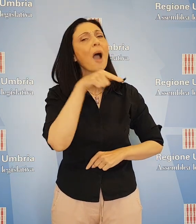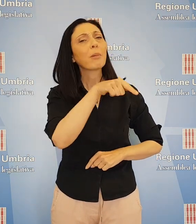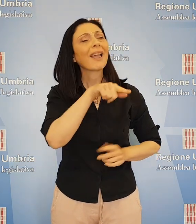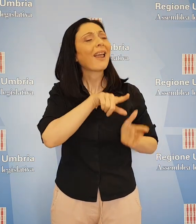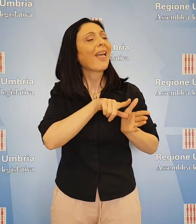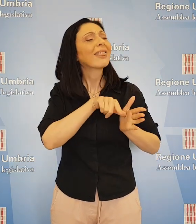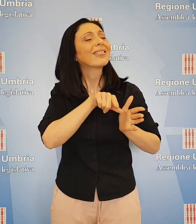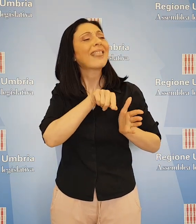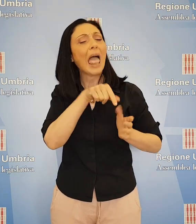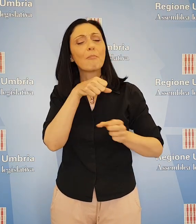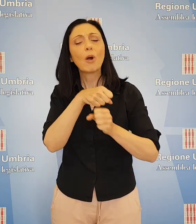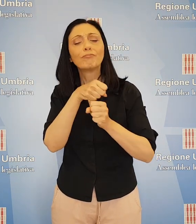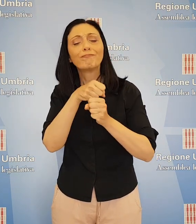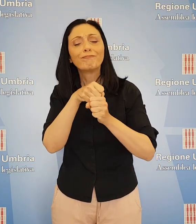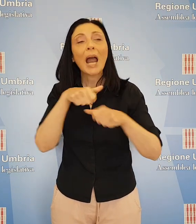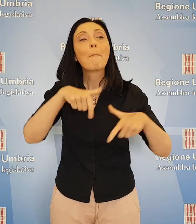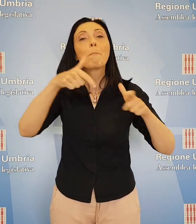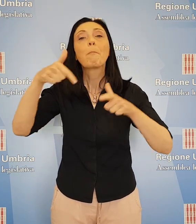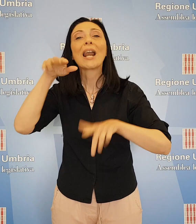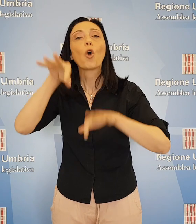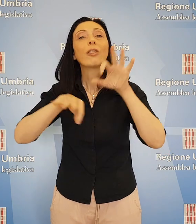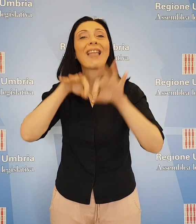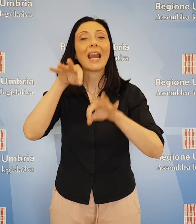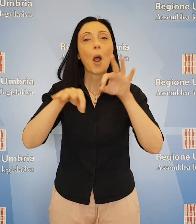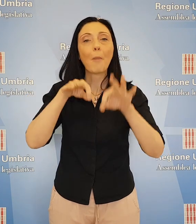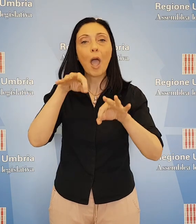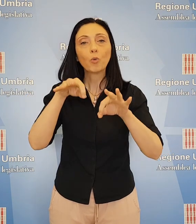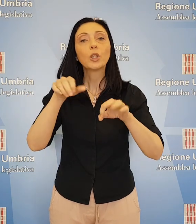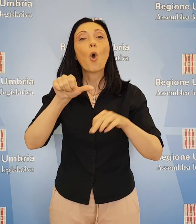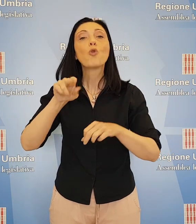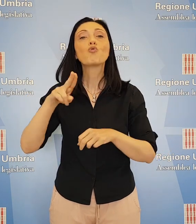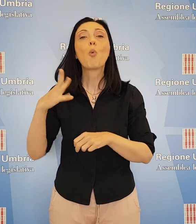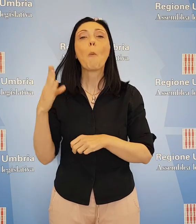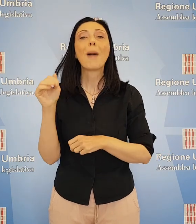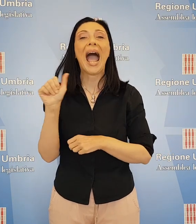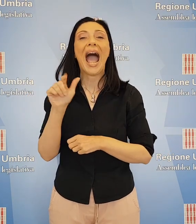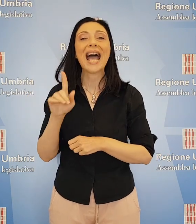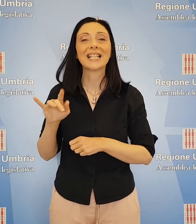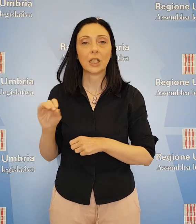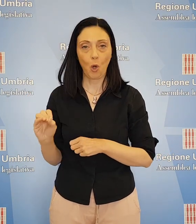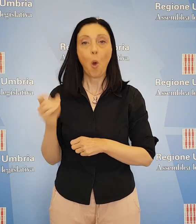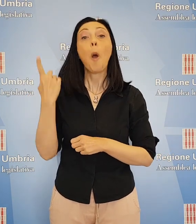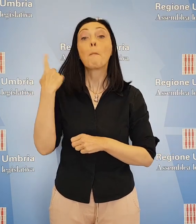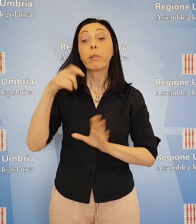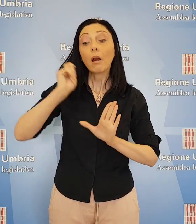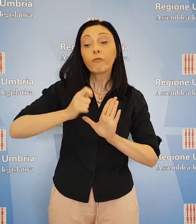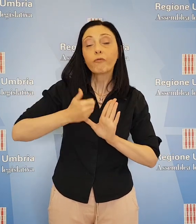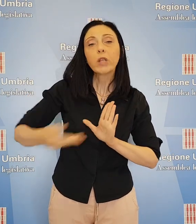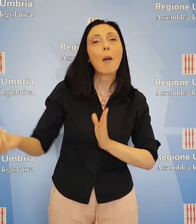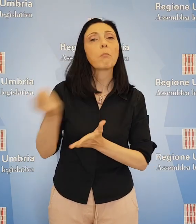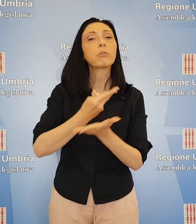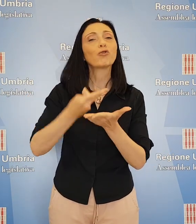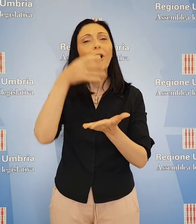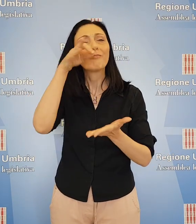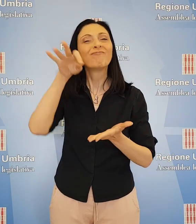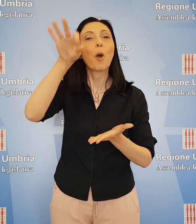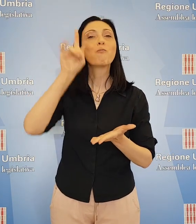conoscere i tempi di realizzazione del parco terapeutico del Subasio al fine di avviare il progetto che si ripropone di